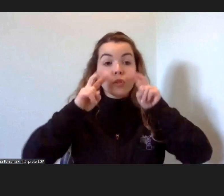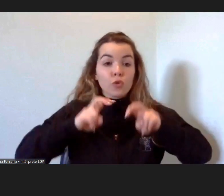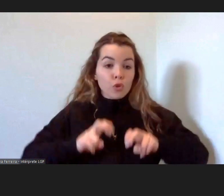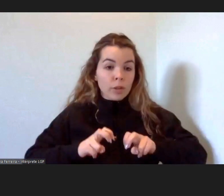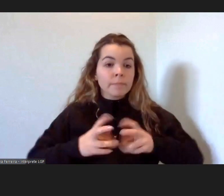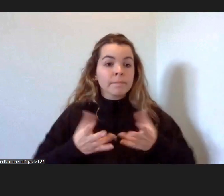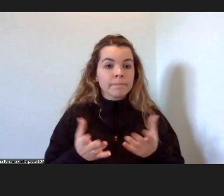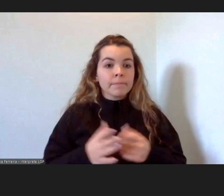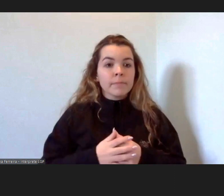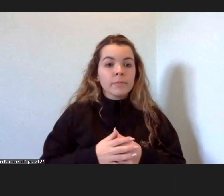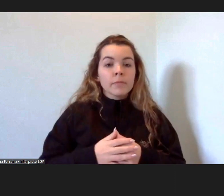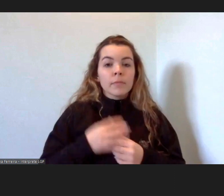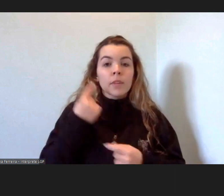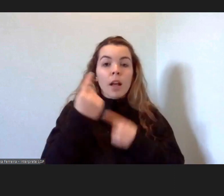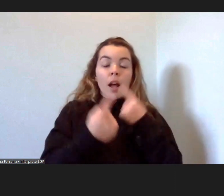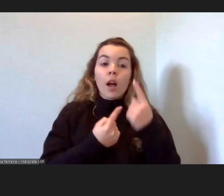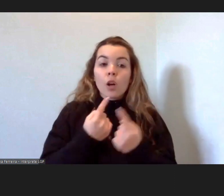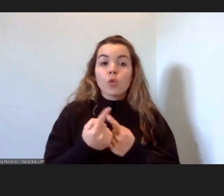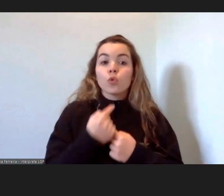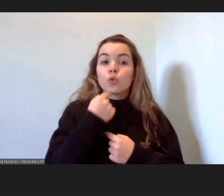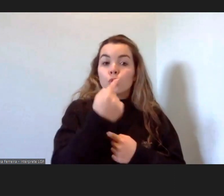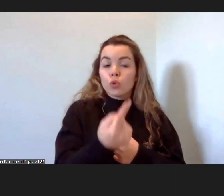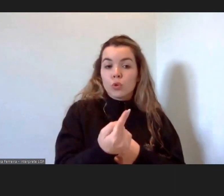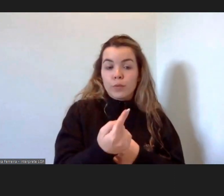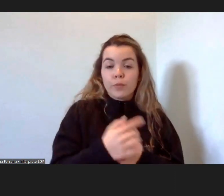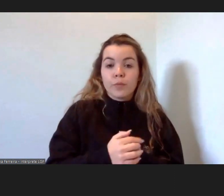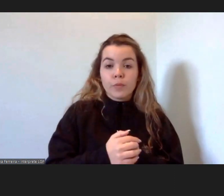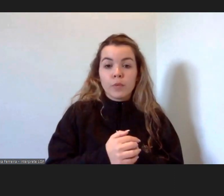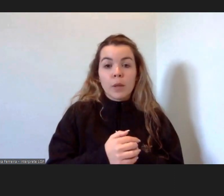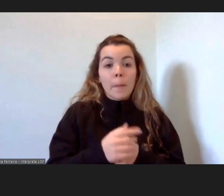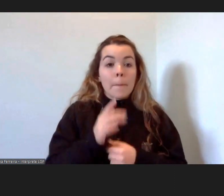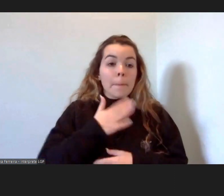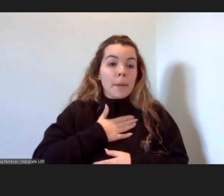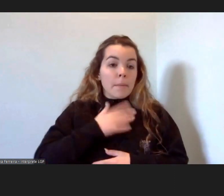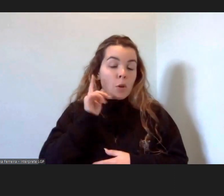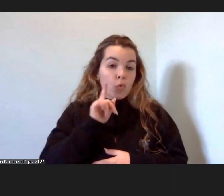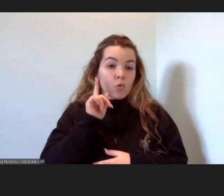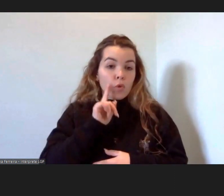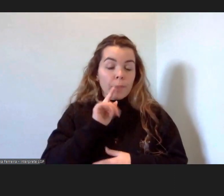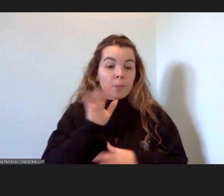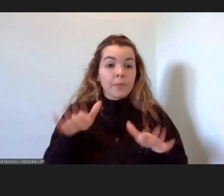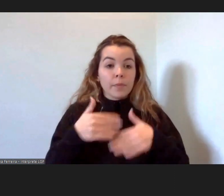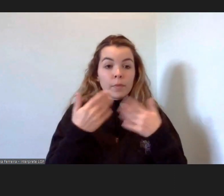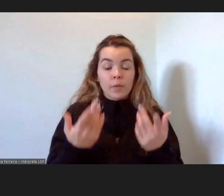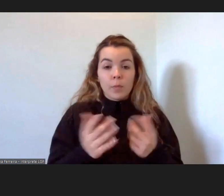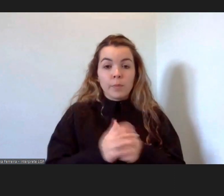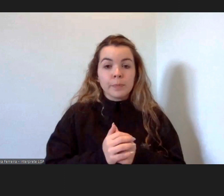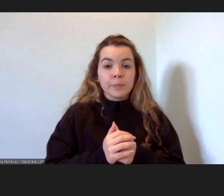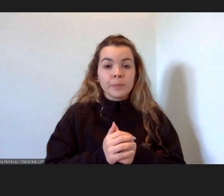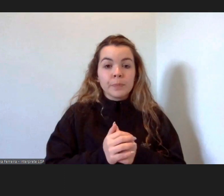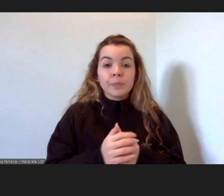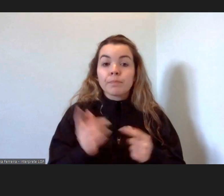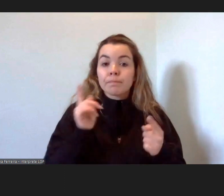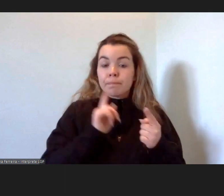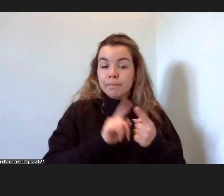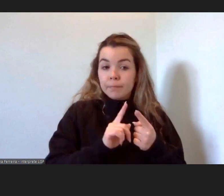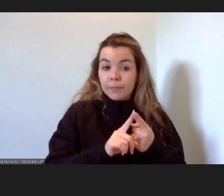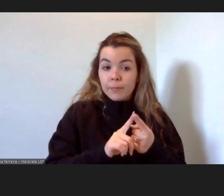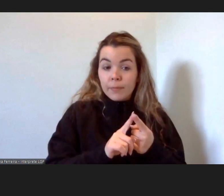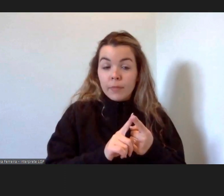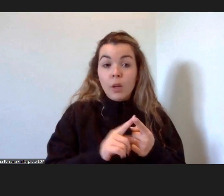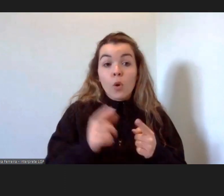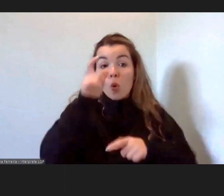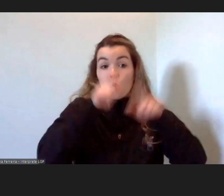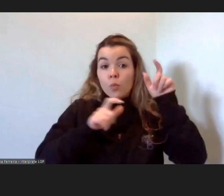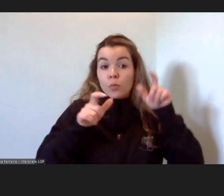e ele refere alguns pontos que, quanto a mim, são muito importantes. Um deles é que a sustentabilidade de Portugal